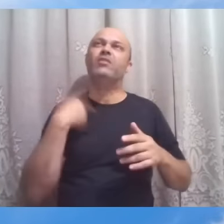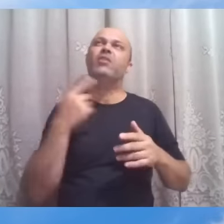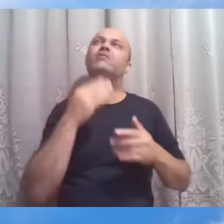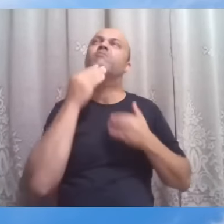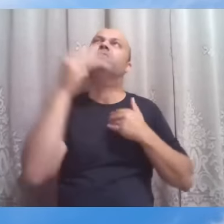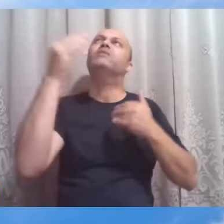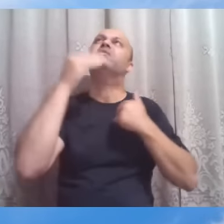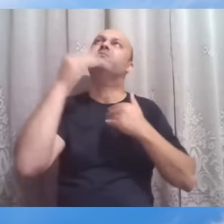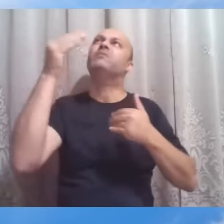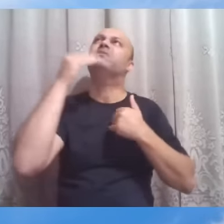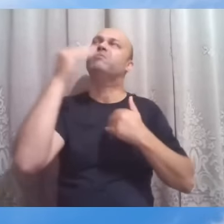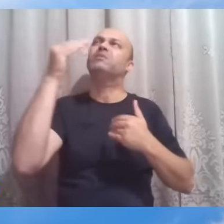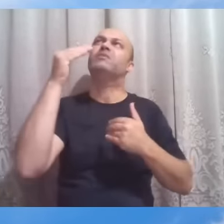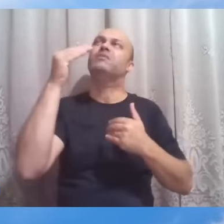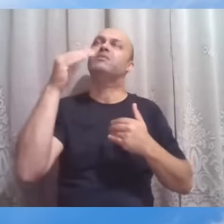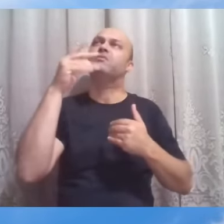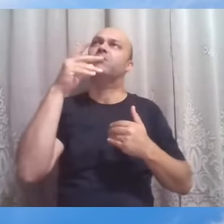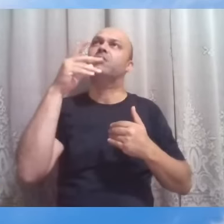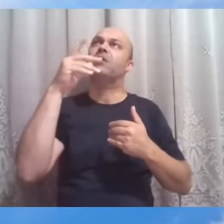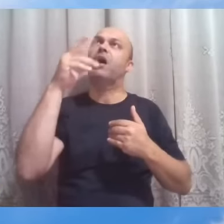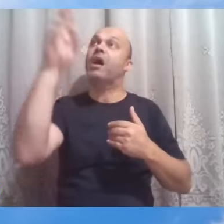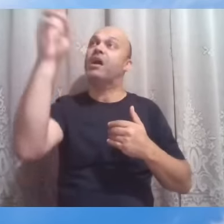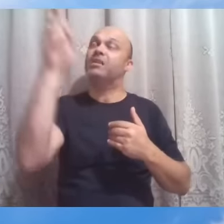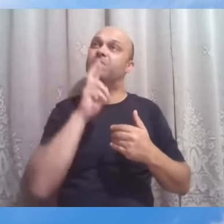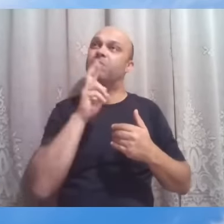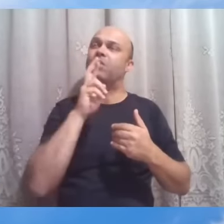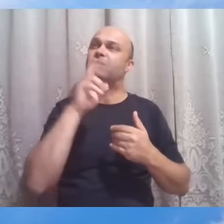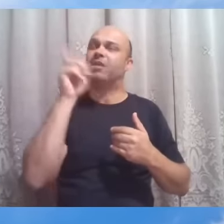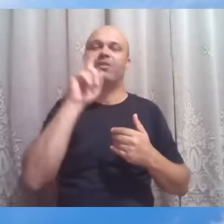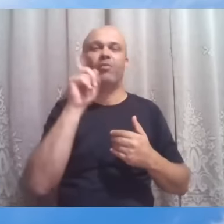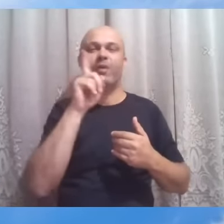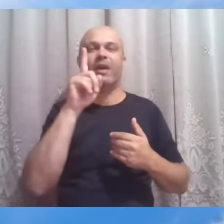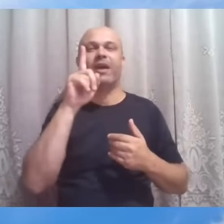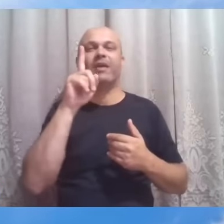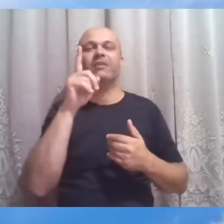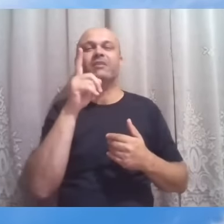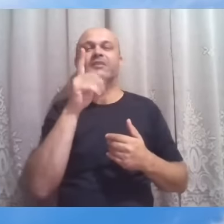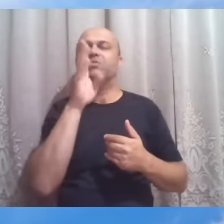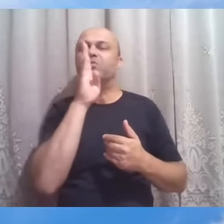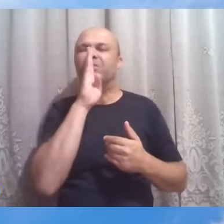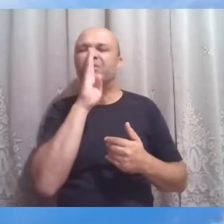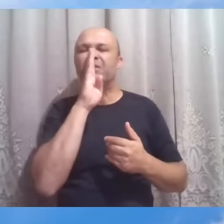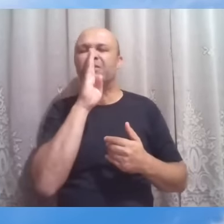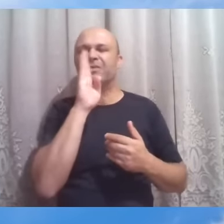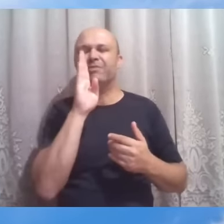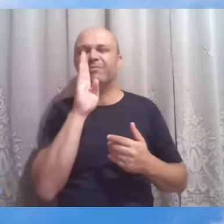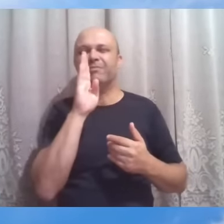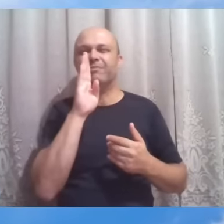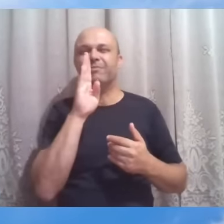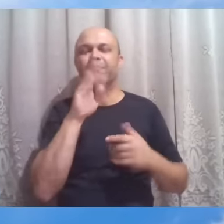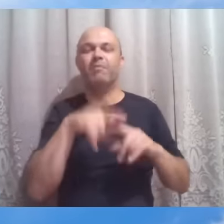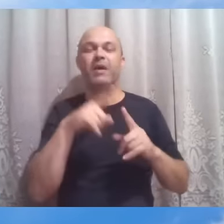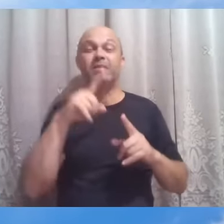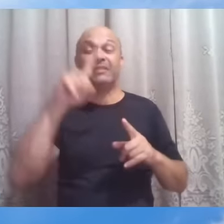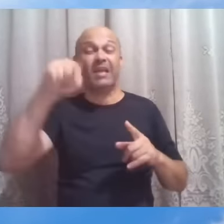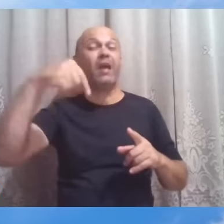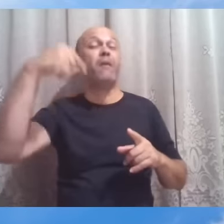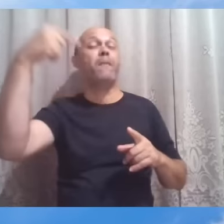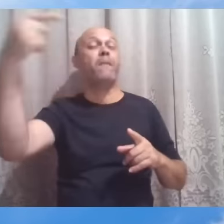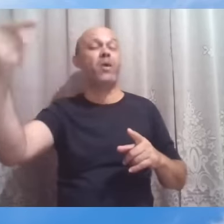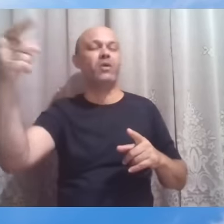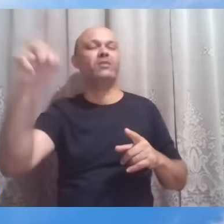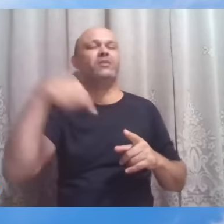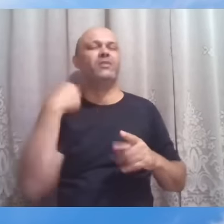alto não parecerá um silêncio ensurdecedor, mas que mais tarde perceberemos a